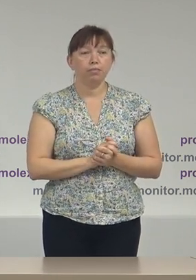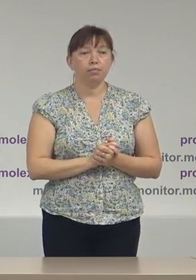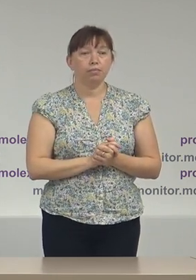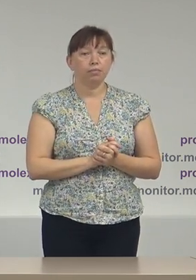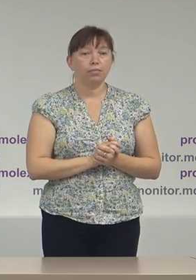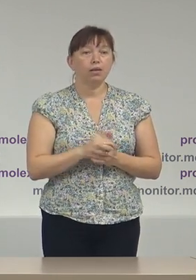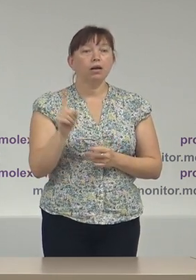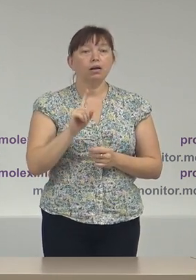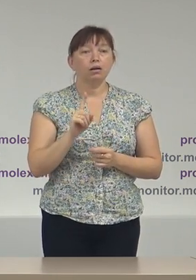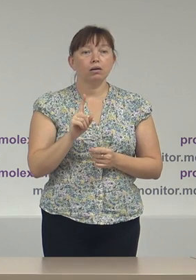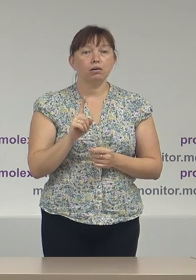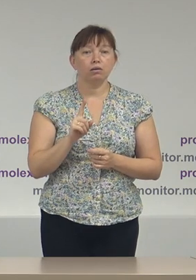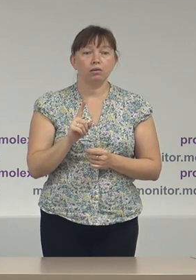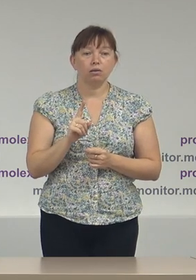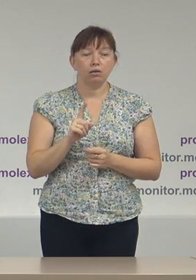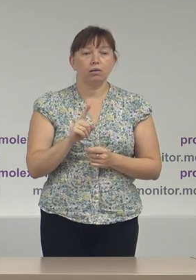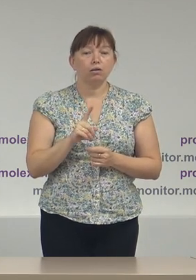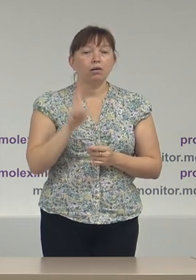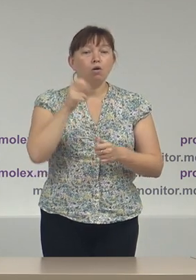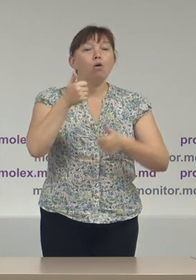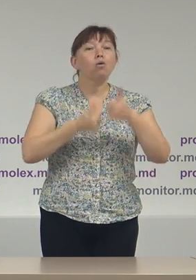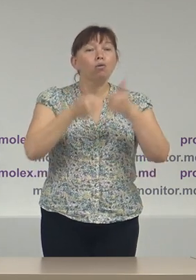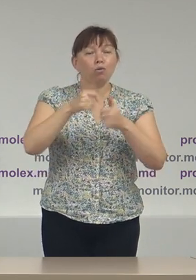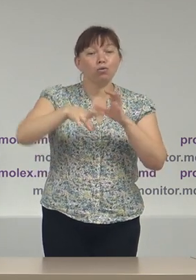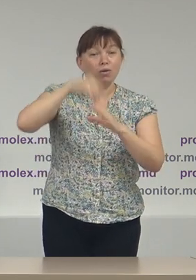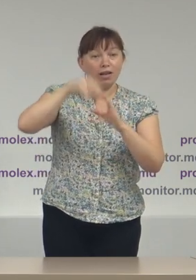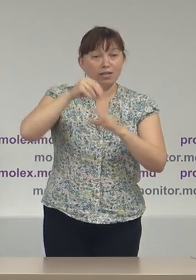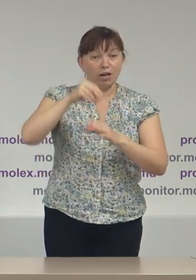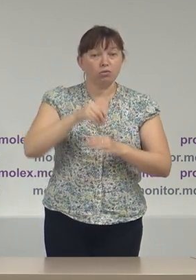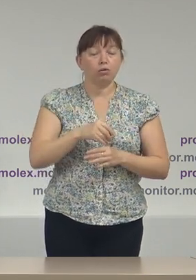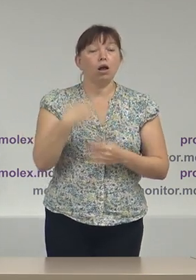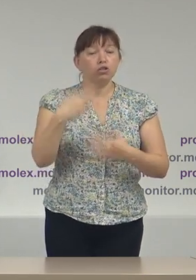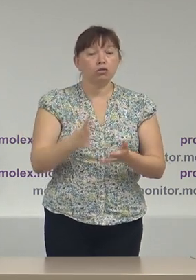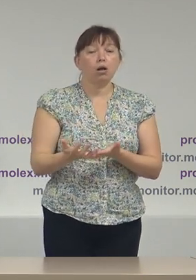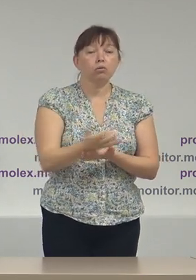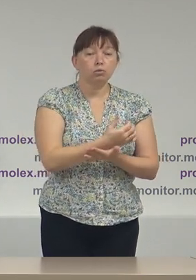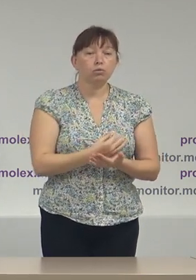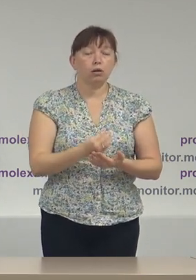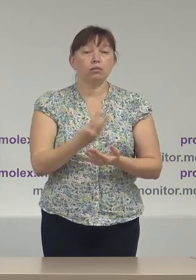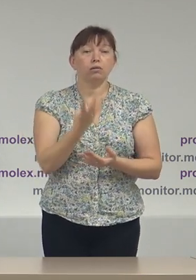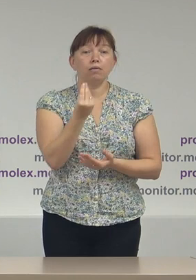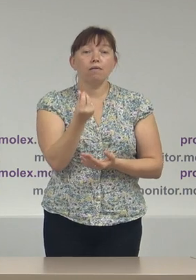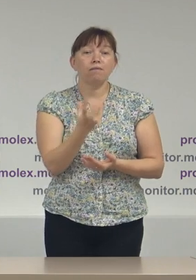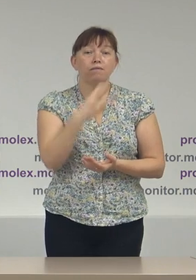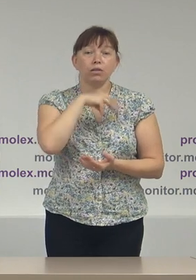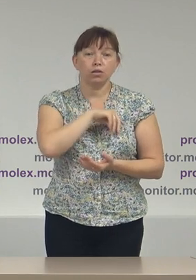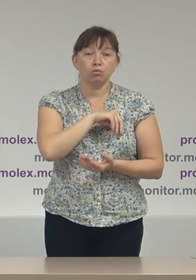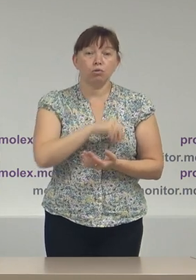că potențiali concurenței electorali au colectat venituri în